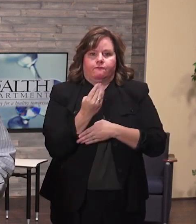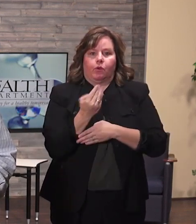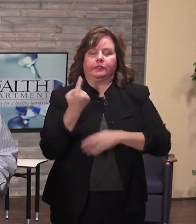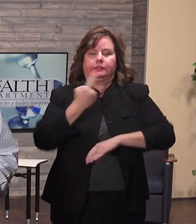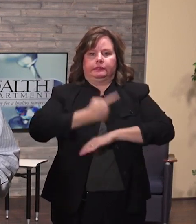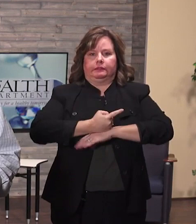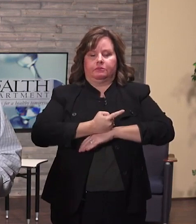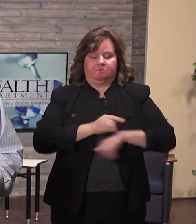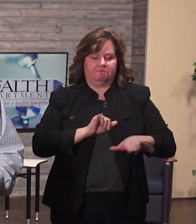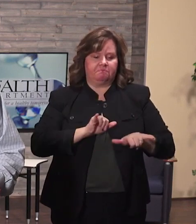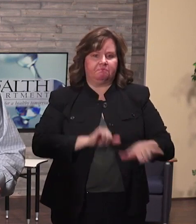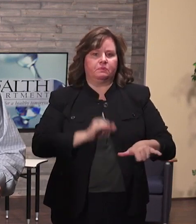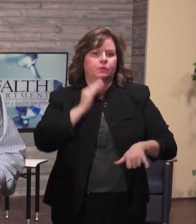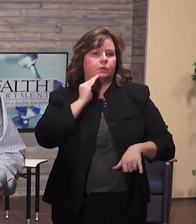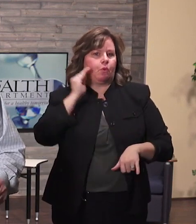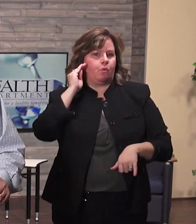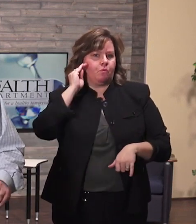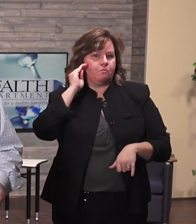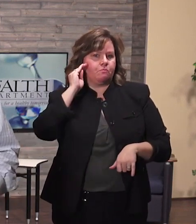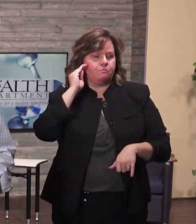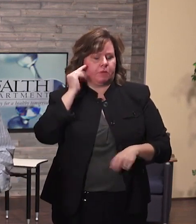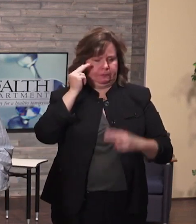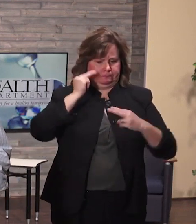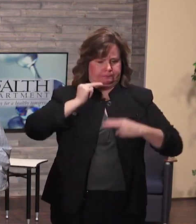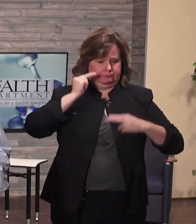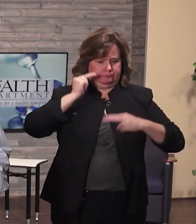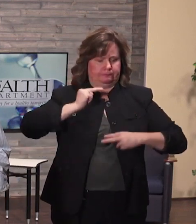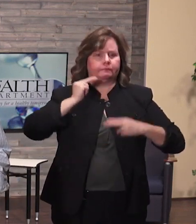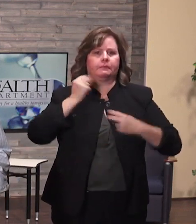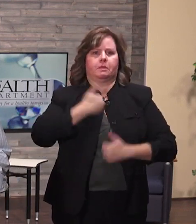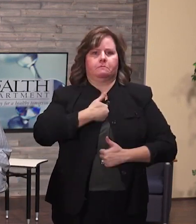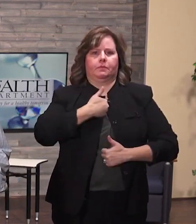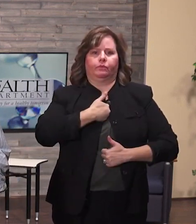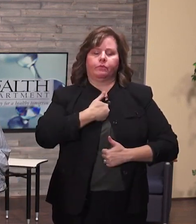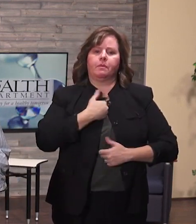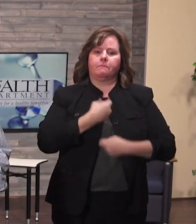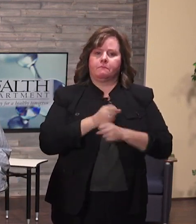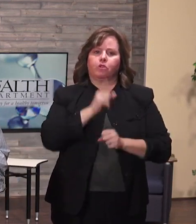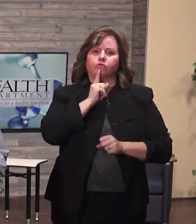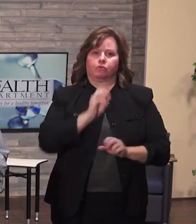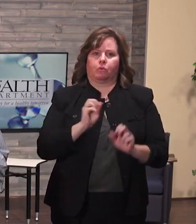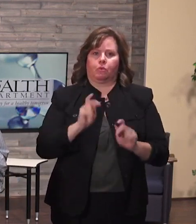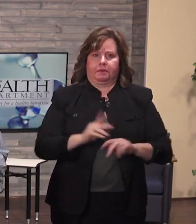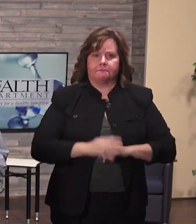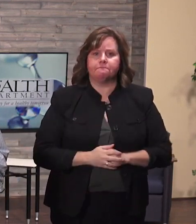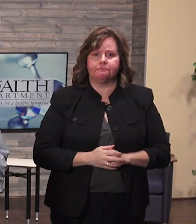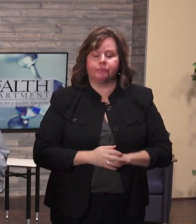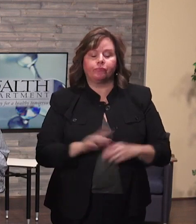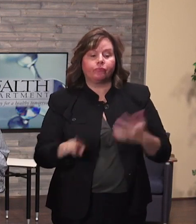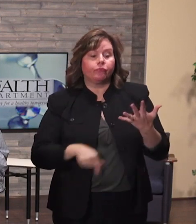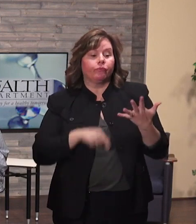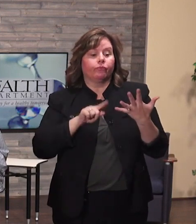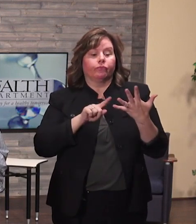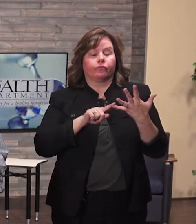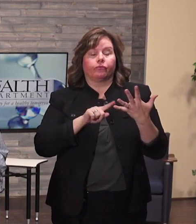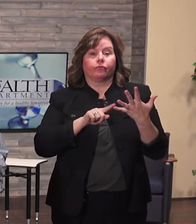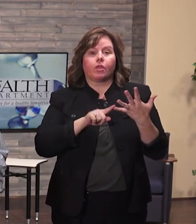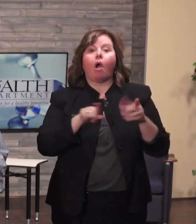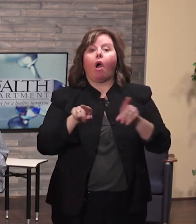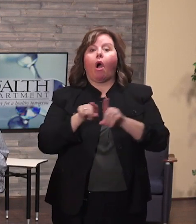COVID-19 que ha tenido contacto cercano con algún que alguien ha diagnosticado